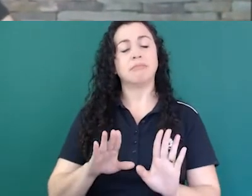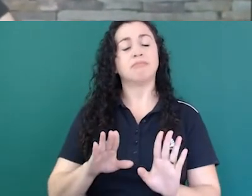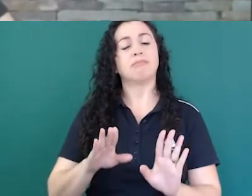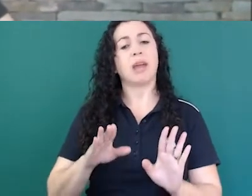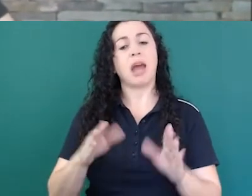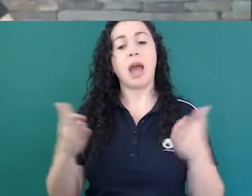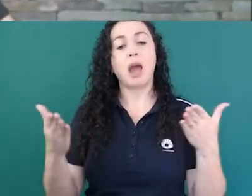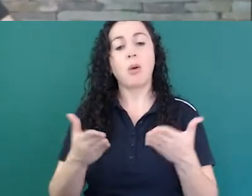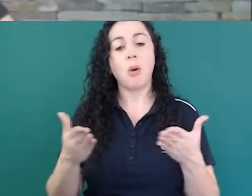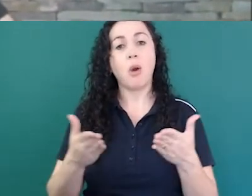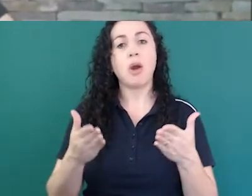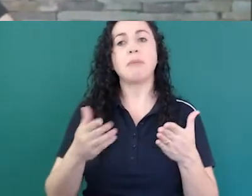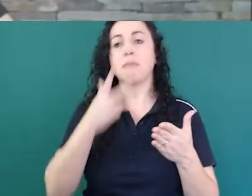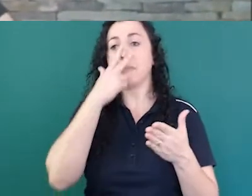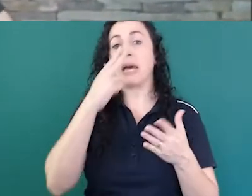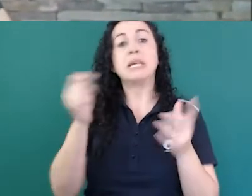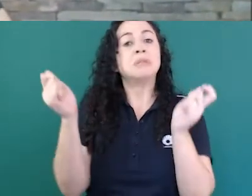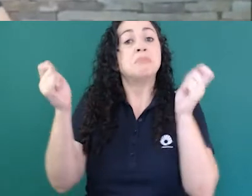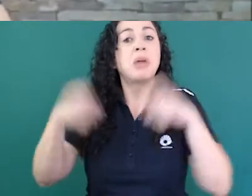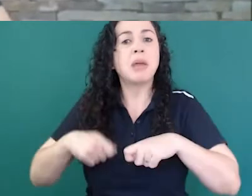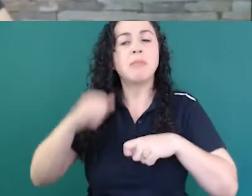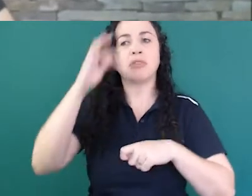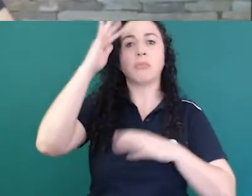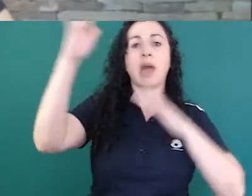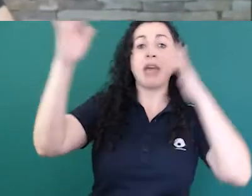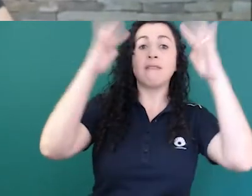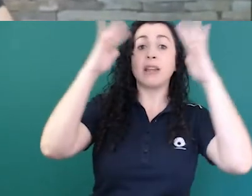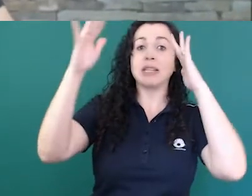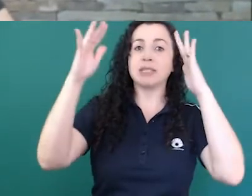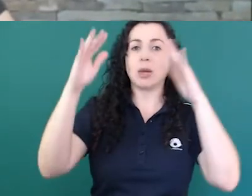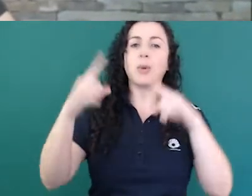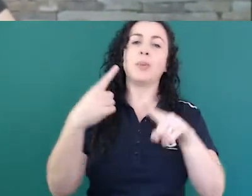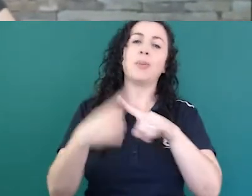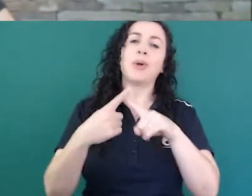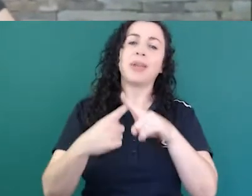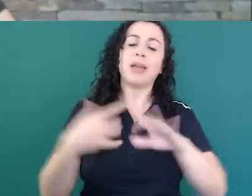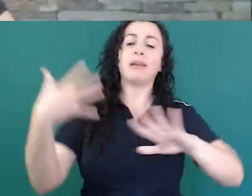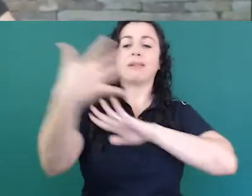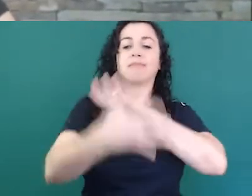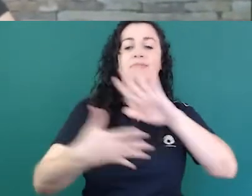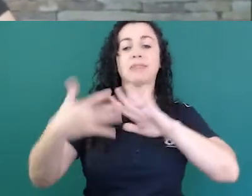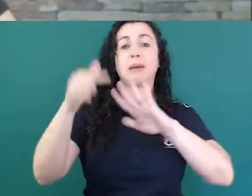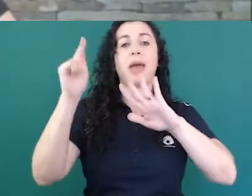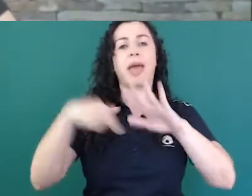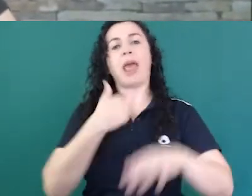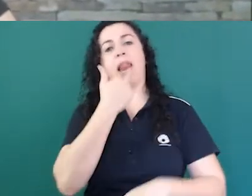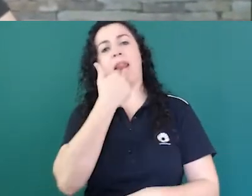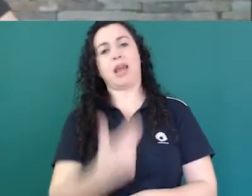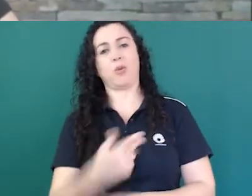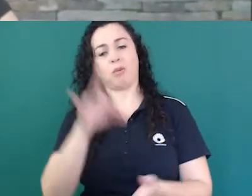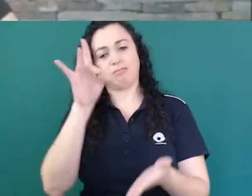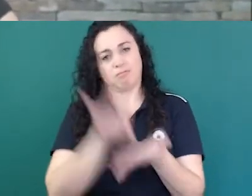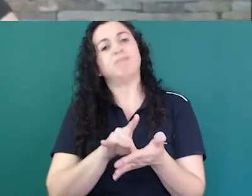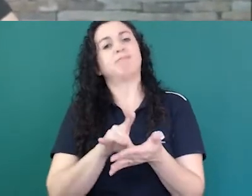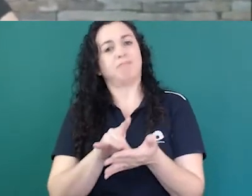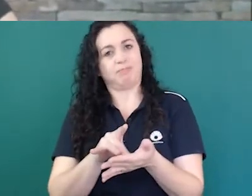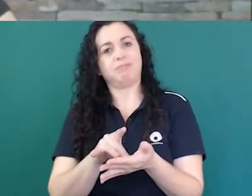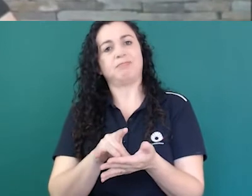reflexão uma vez que libras é considerado hoje uma língua uma língua natural e isso para a comunidade